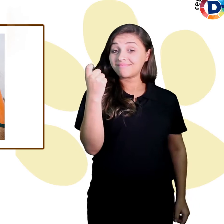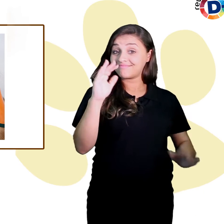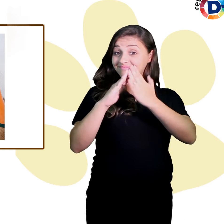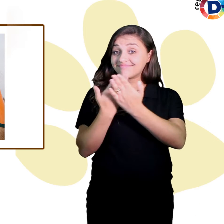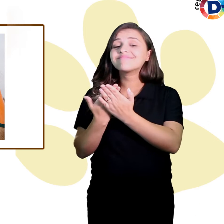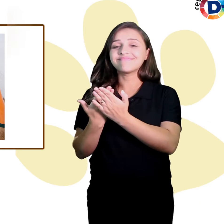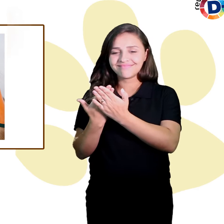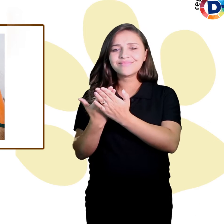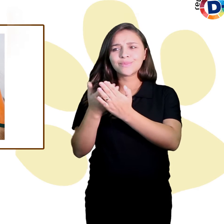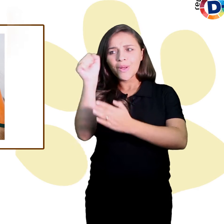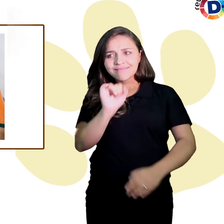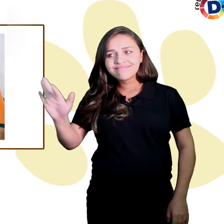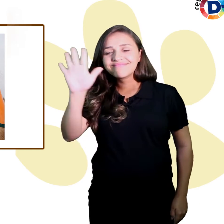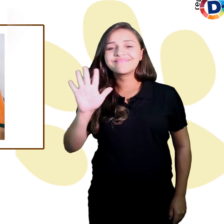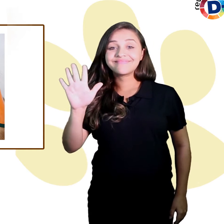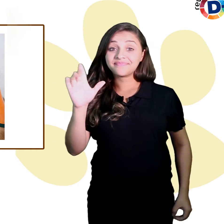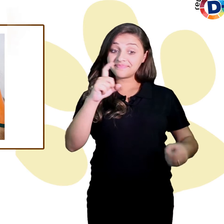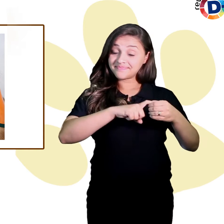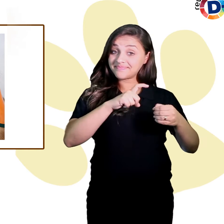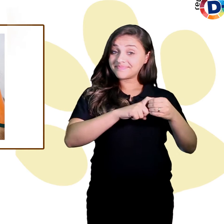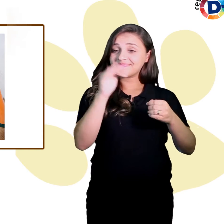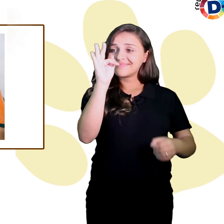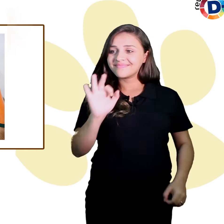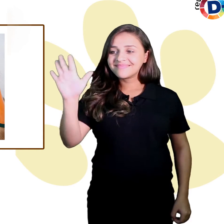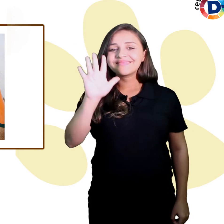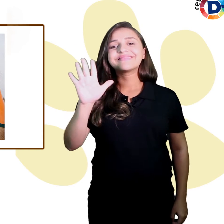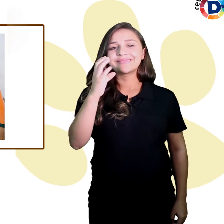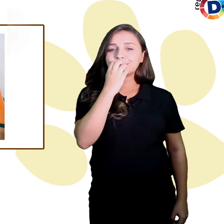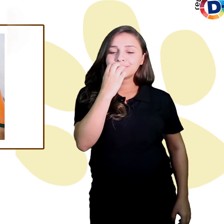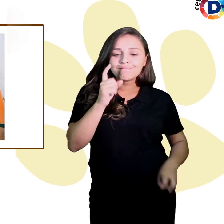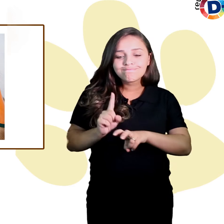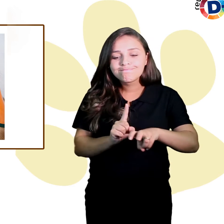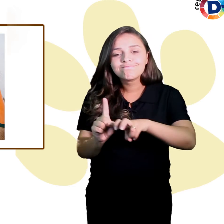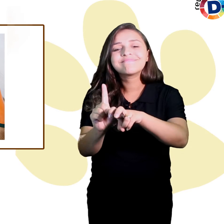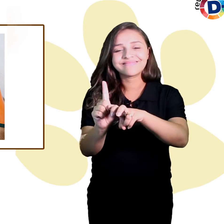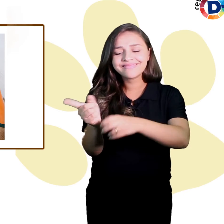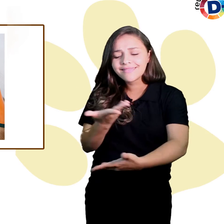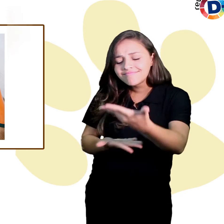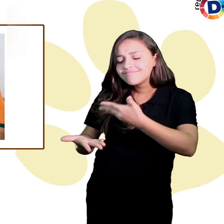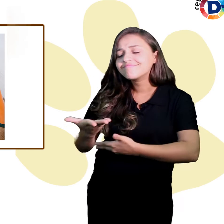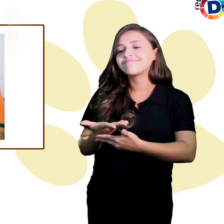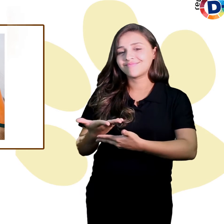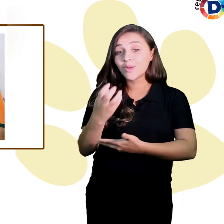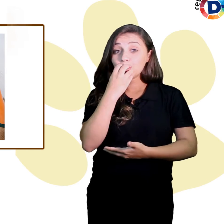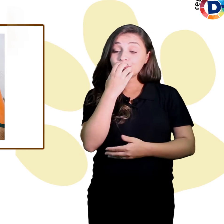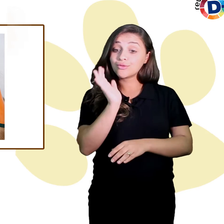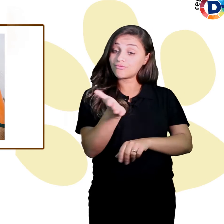Internacional de Cães Guia, além de interagir com os cães já treinados, como